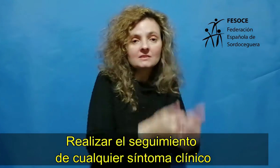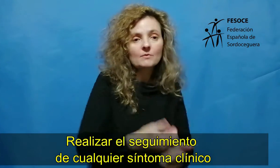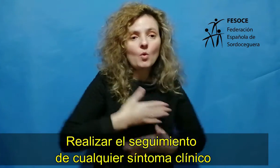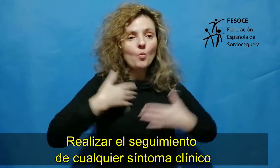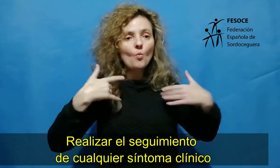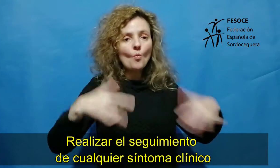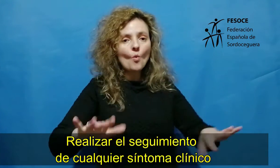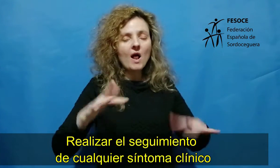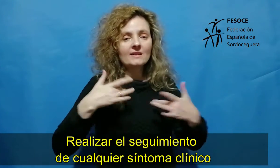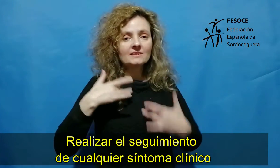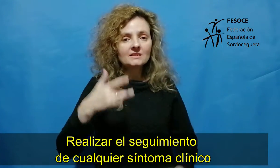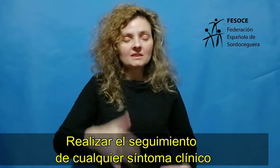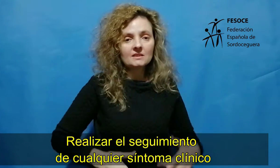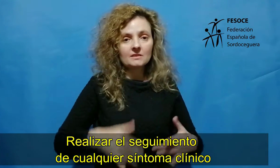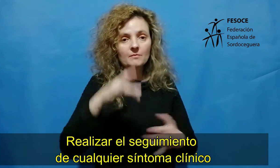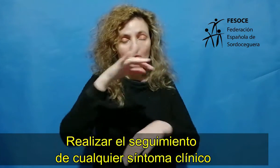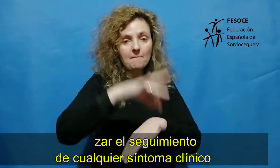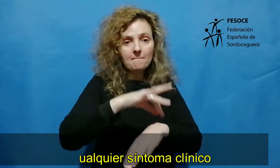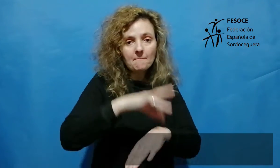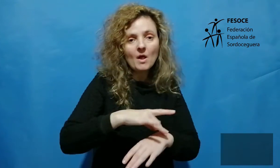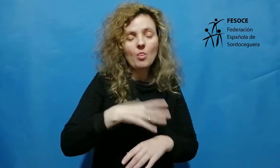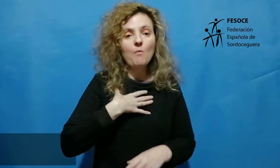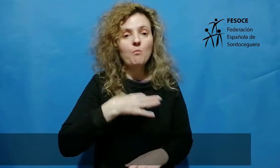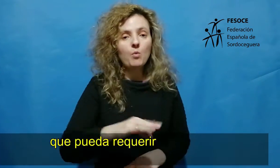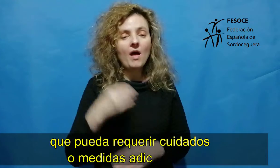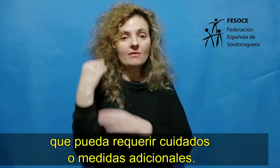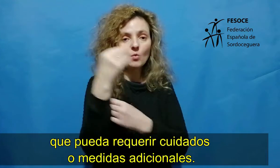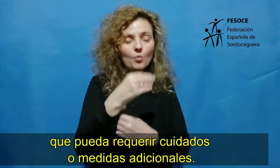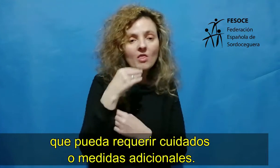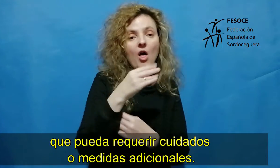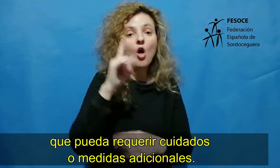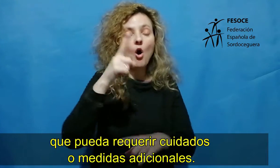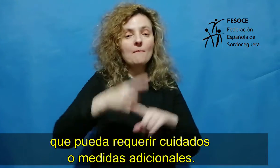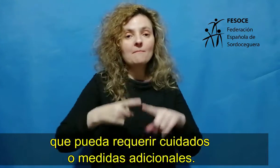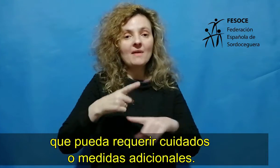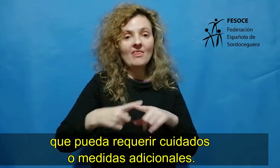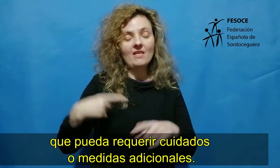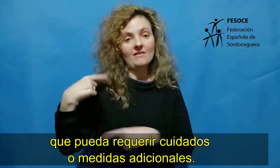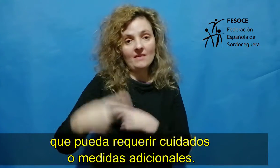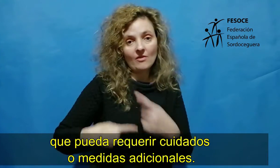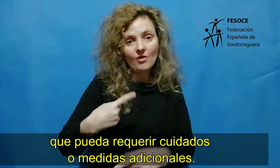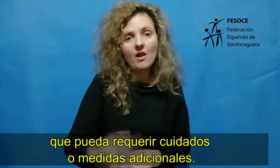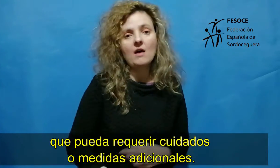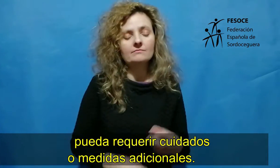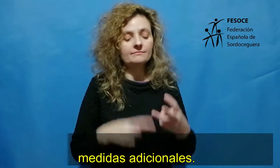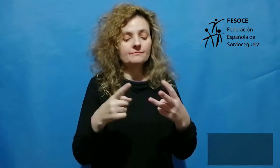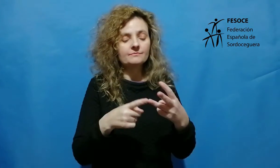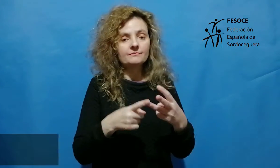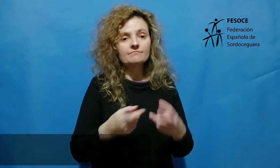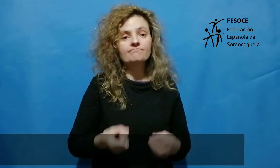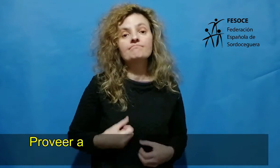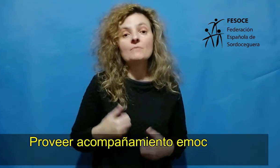Realizar el seguimiento de cualquier síntoma clínico que pueda requerir cuidados o medidas adicionales.